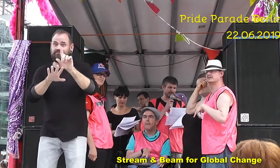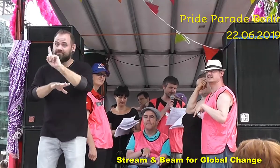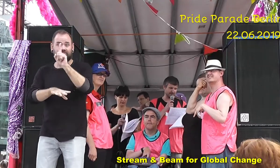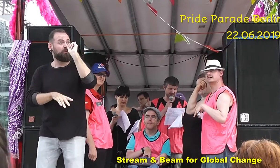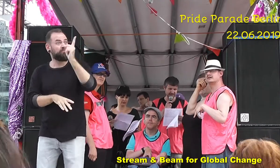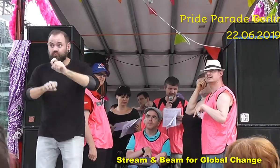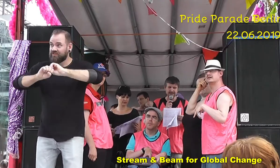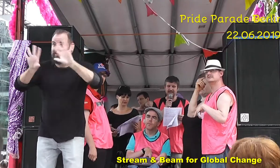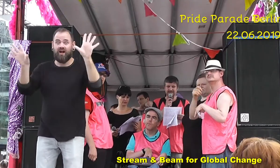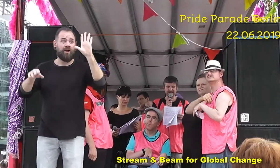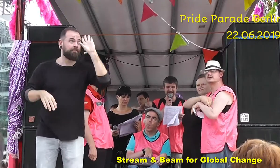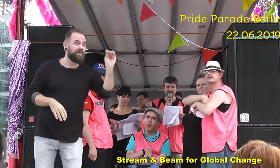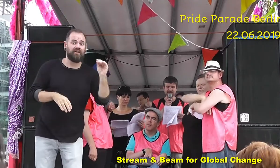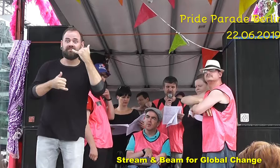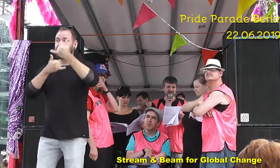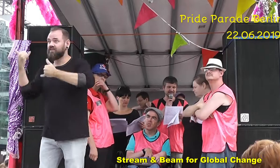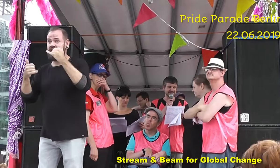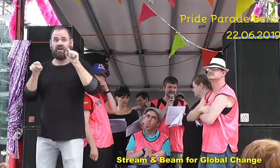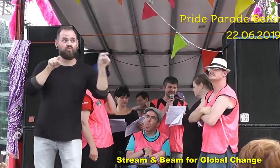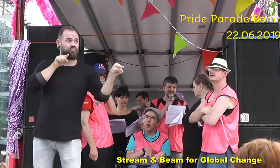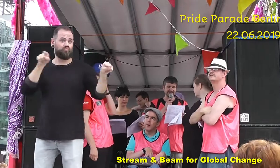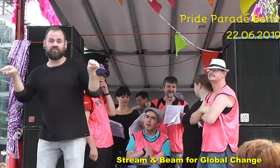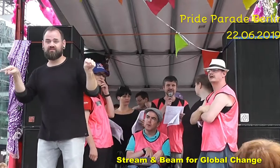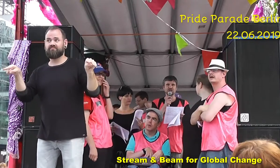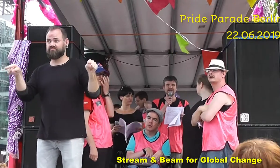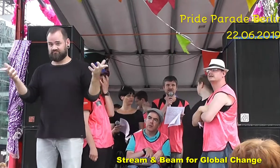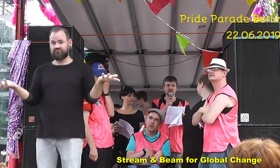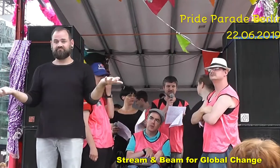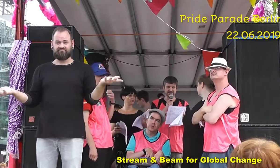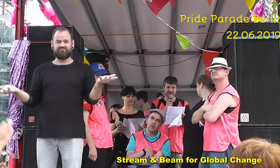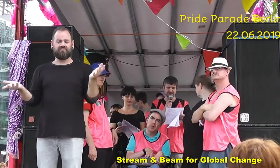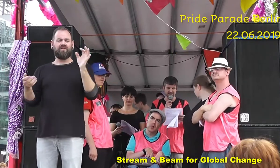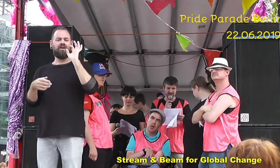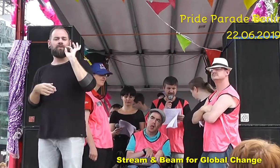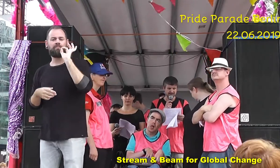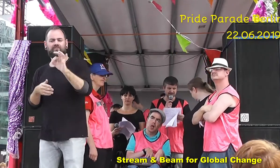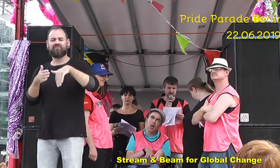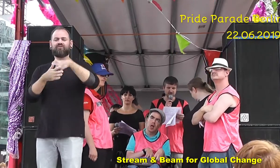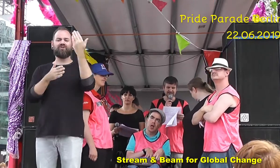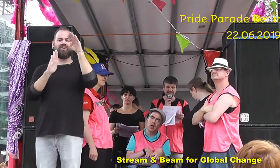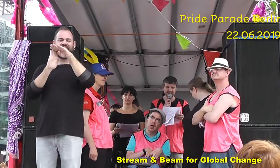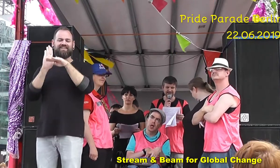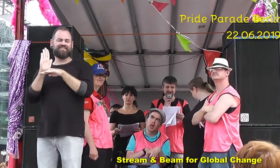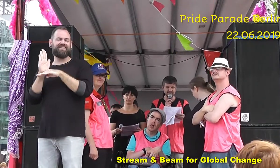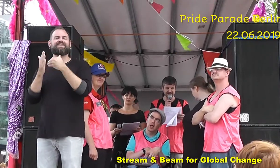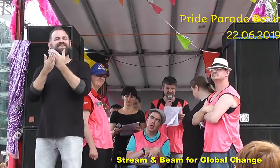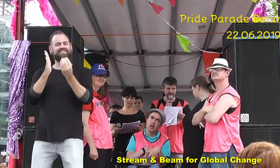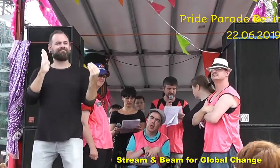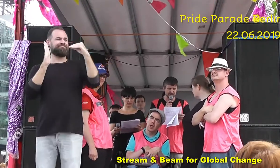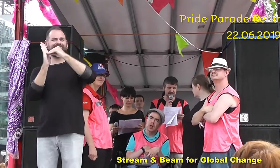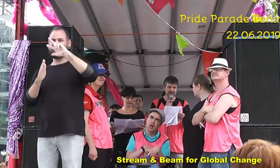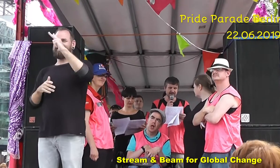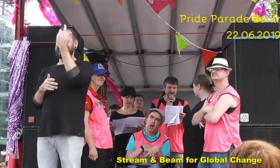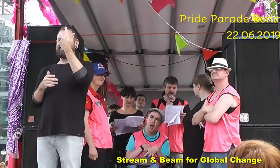Frau sein. Jetzt gibt es ein neues Gesetz, das ein drittes Geschlecht zulässt. Dieses Geschlecht heißt divers.